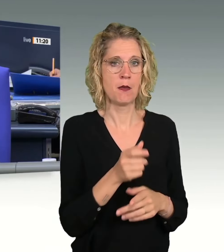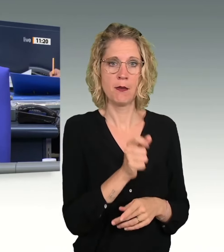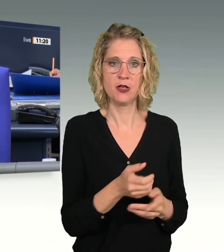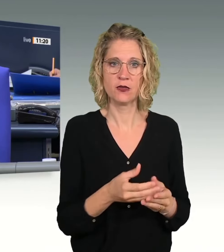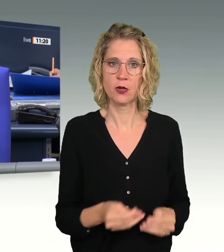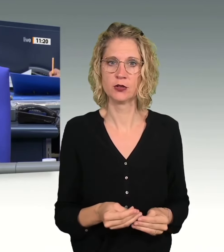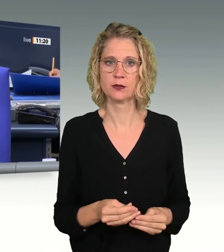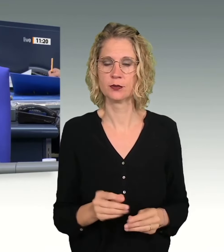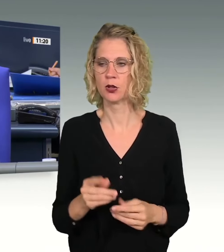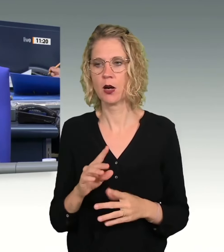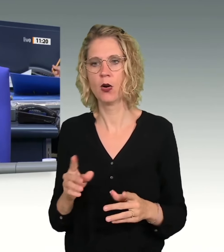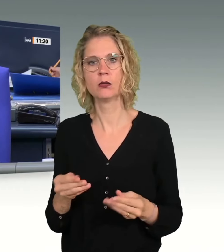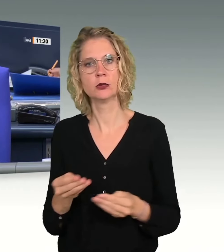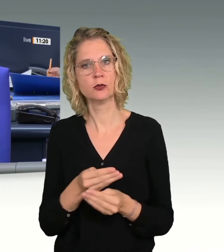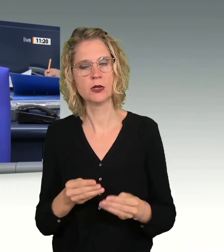auch an der Seite zu stehen.